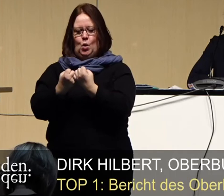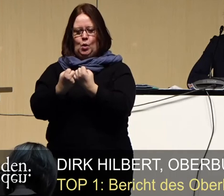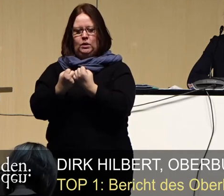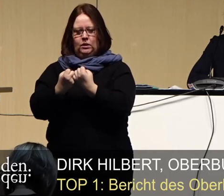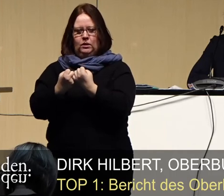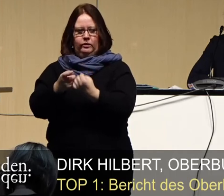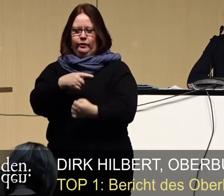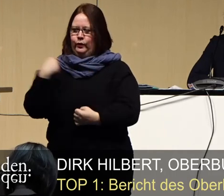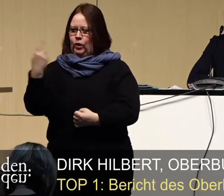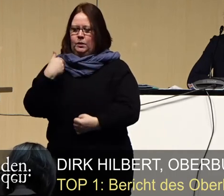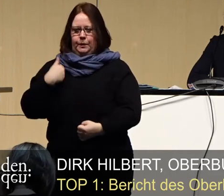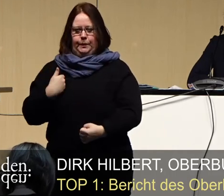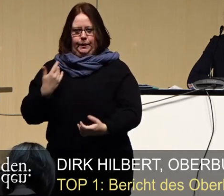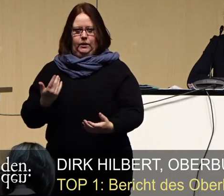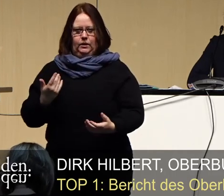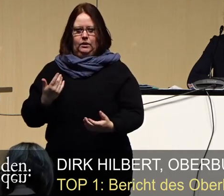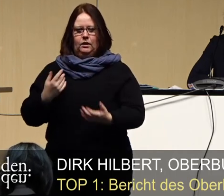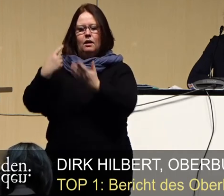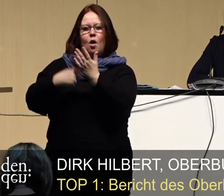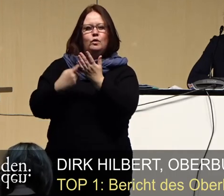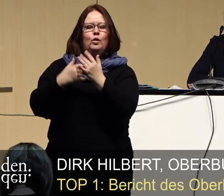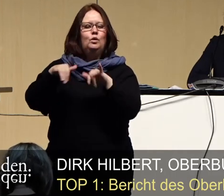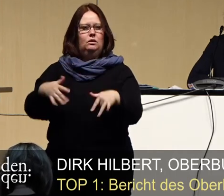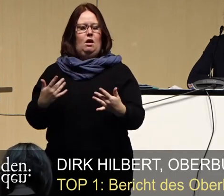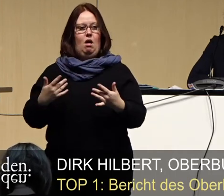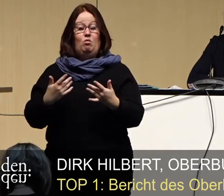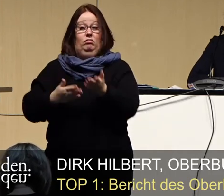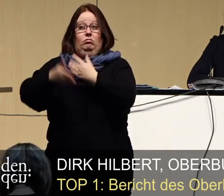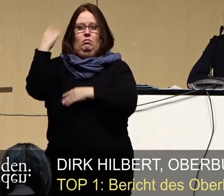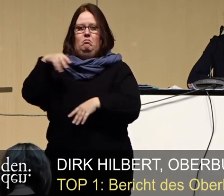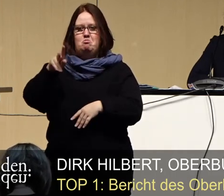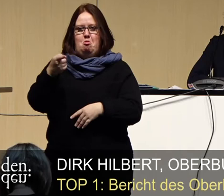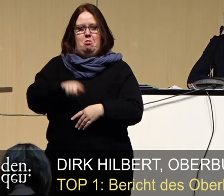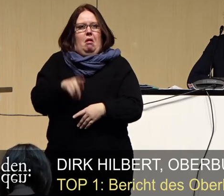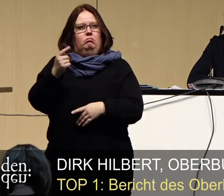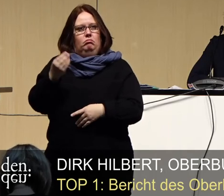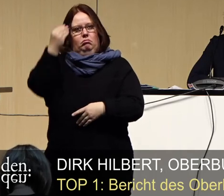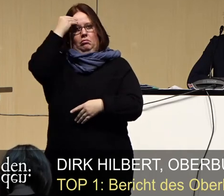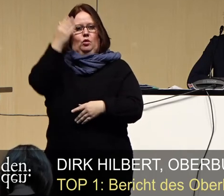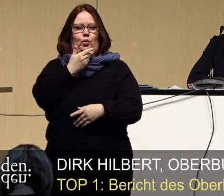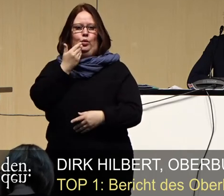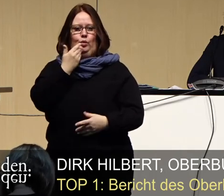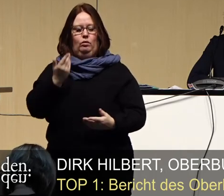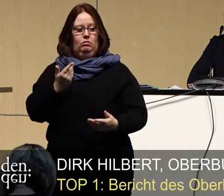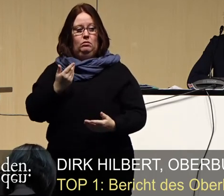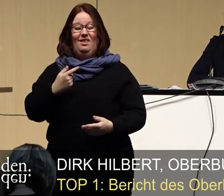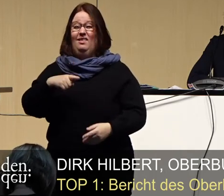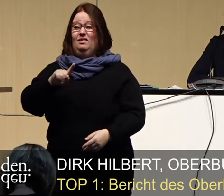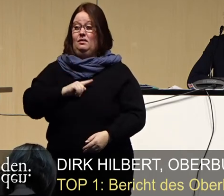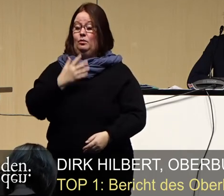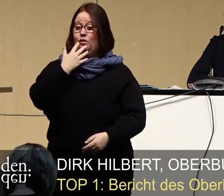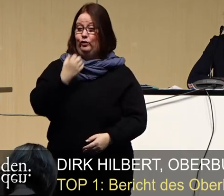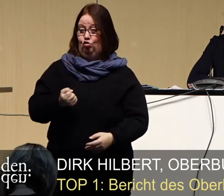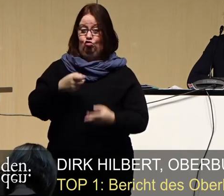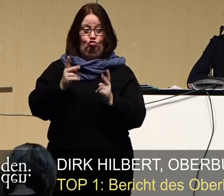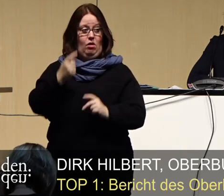beansprucht. Wir stehen vor Herausforderungen, die vor wenigen Monaten noch undenkbar waren. Ich wünsche mir, dass